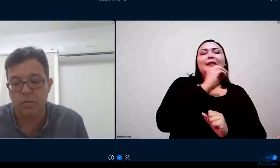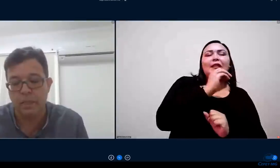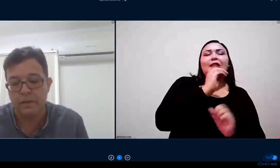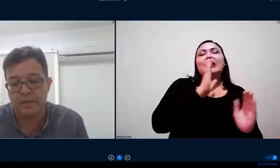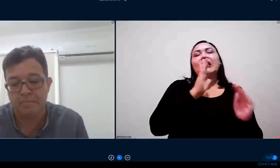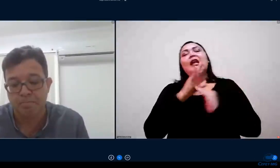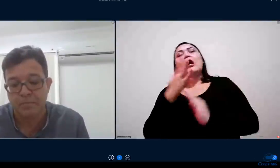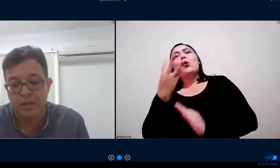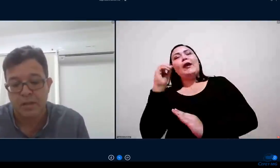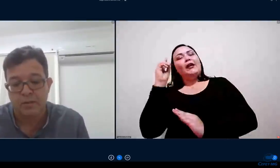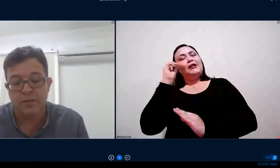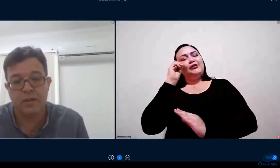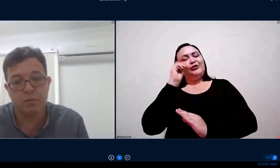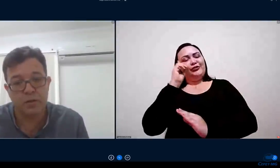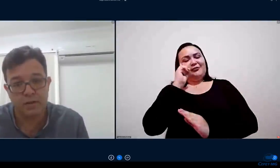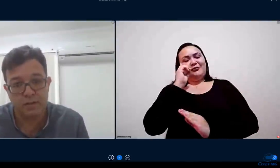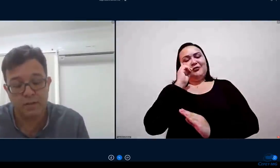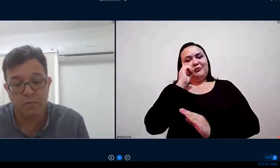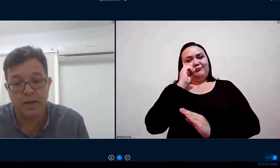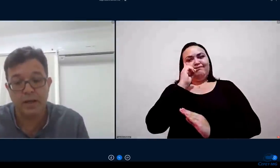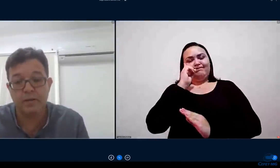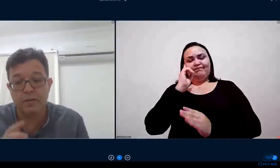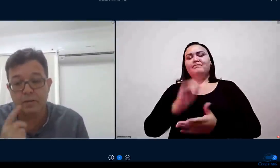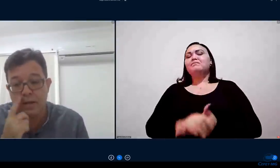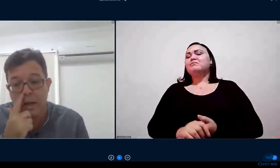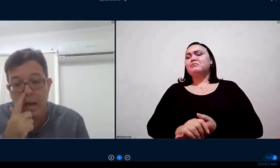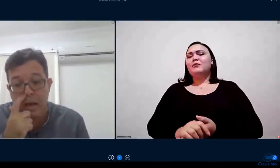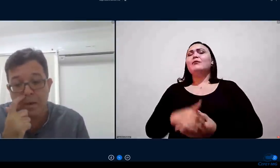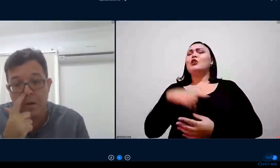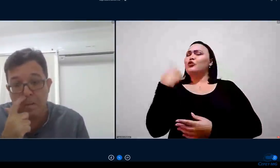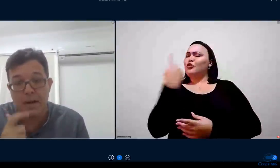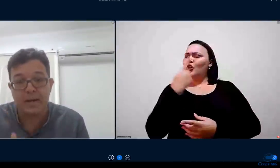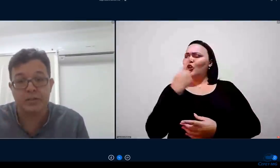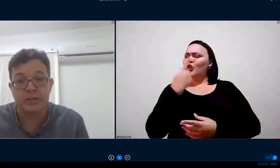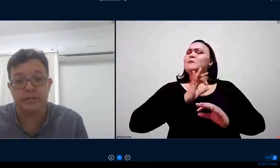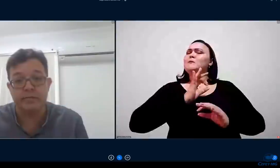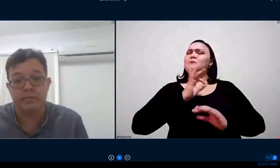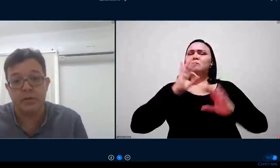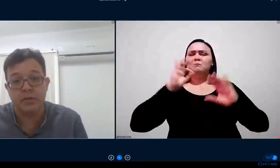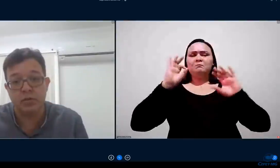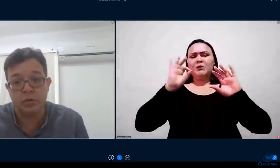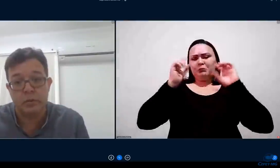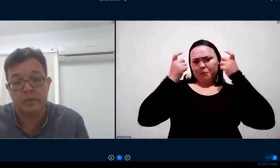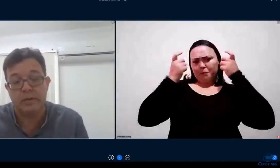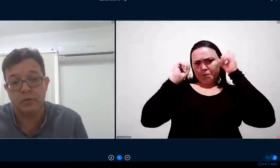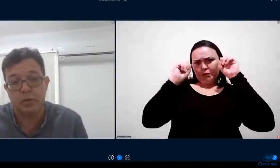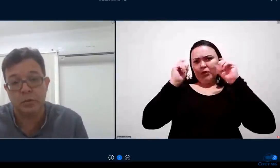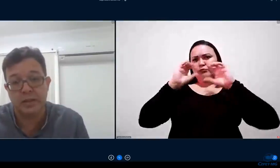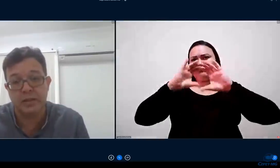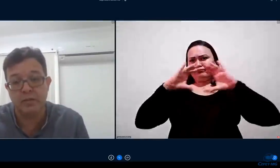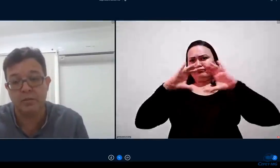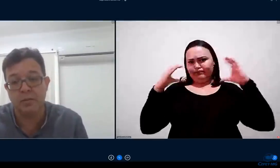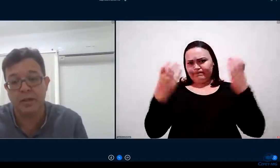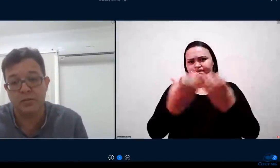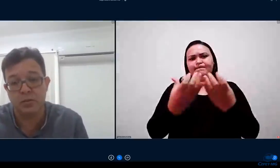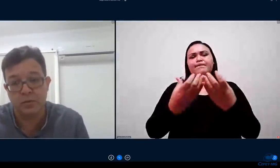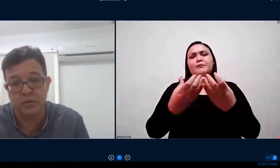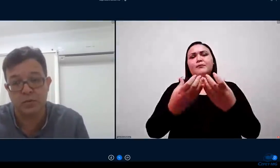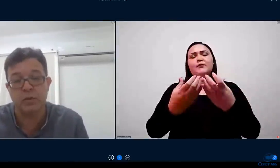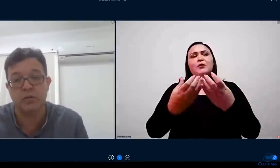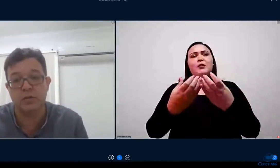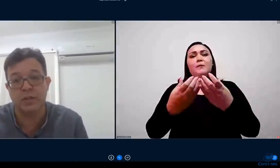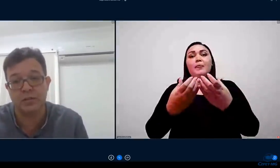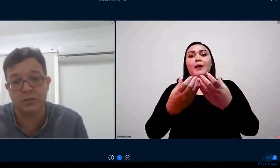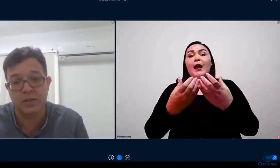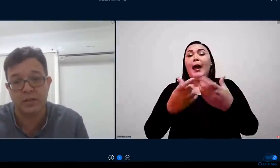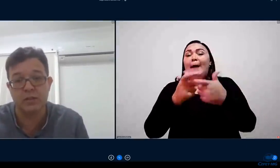integrados fizemos essas assembleias a maior parte isso nos surpreendeu a maior parte